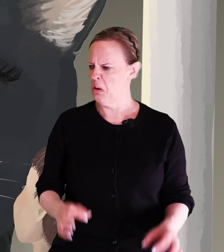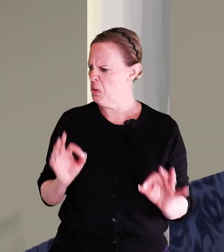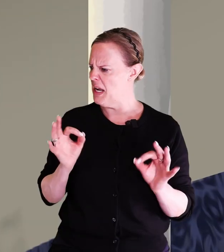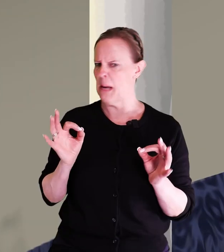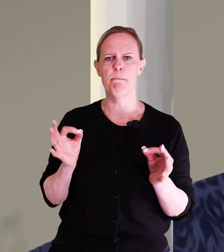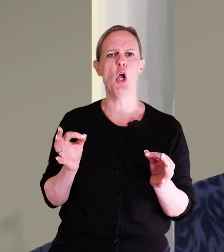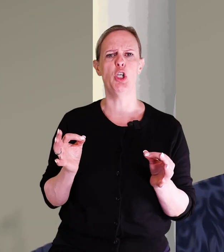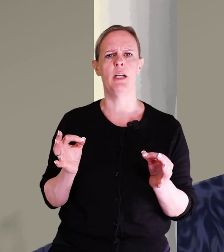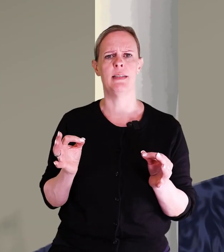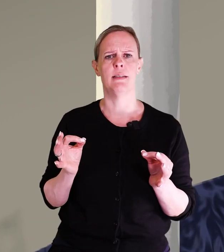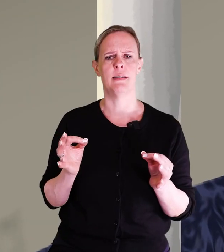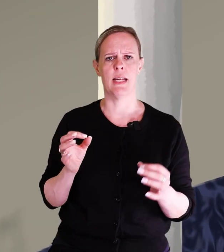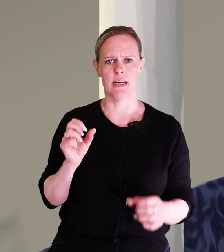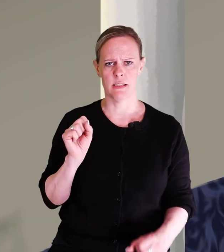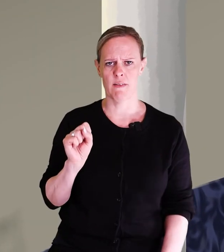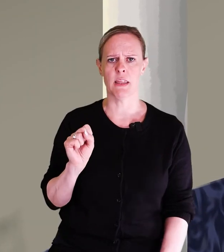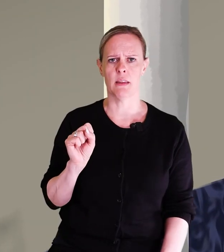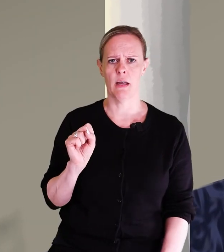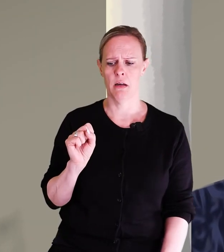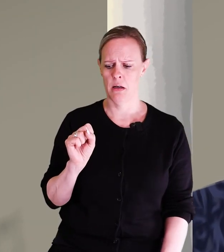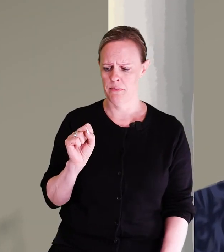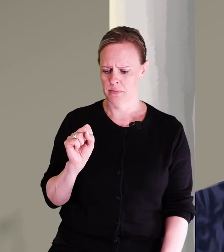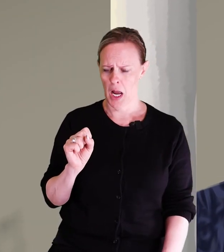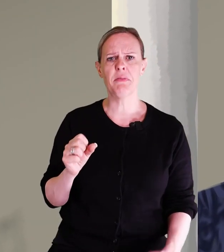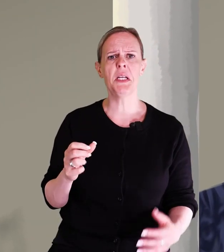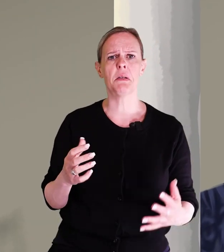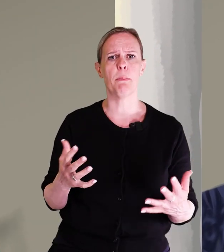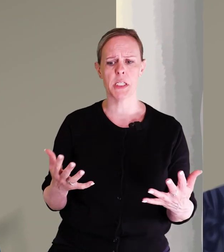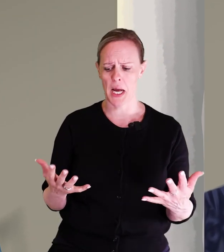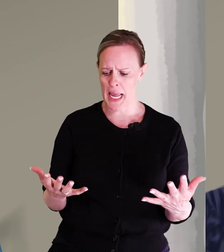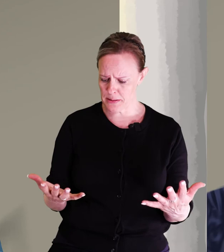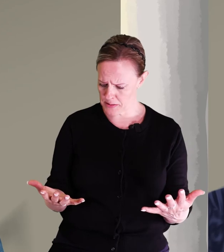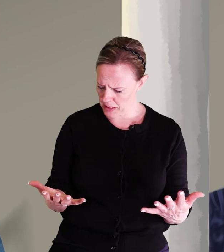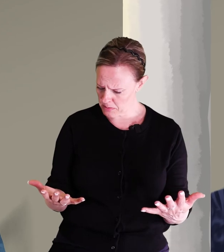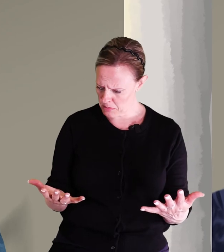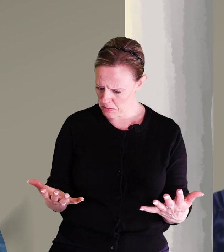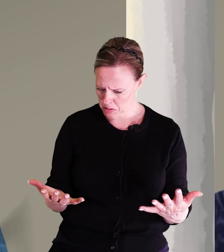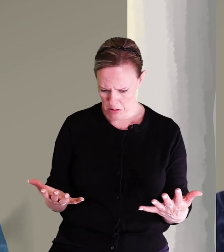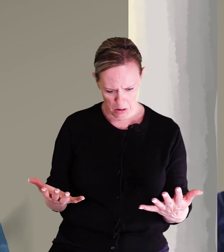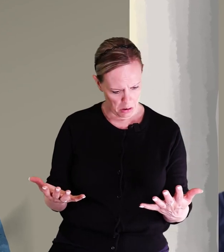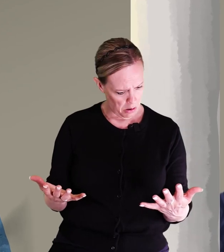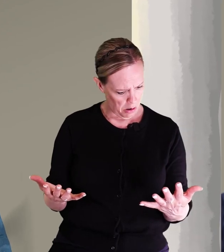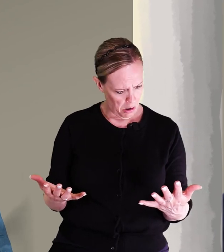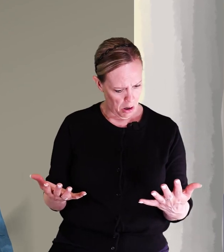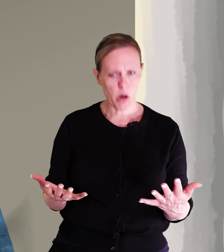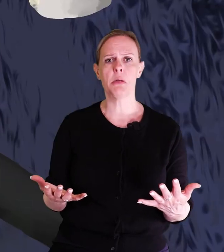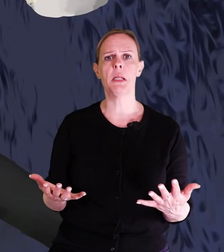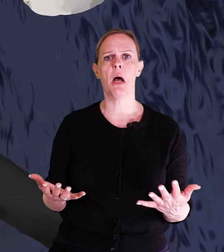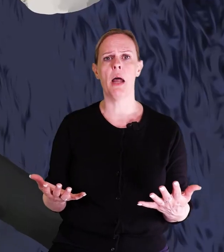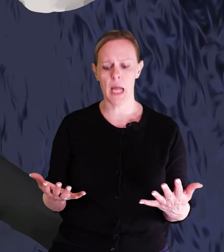Hur är det möjligt, säger Svante. Han tittar på sina händer. Och så tittar han